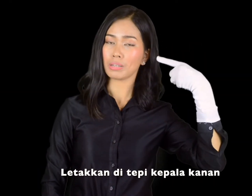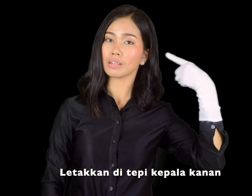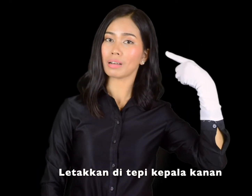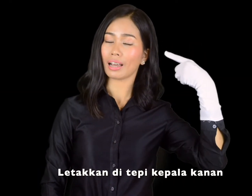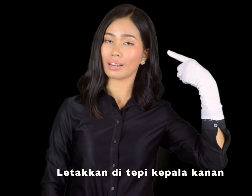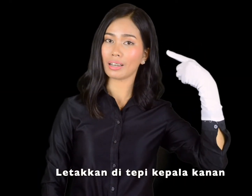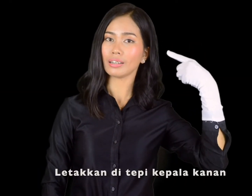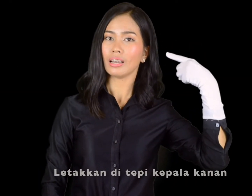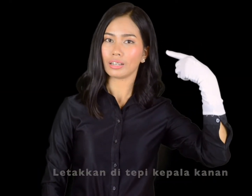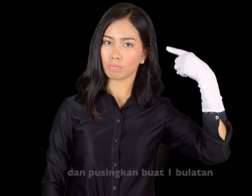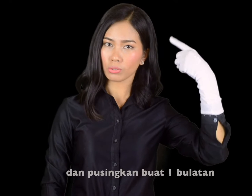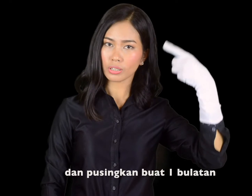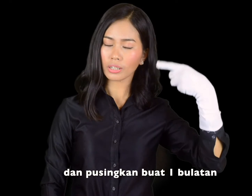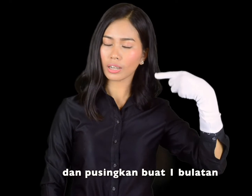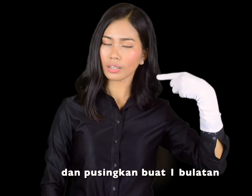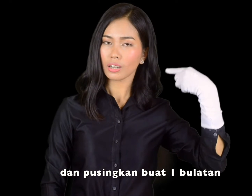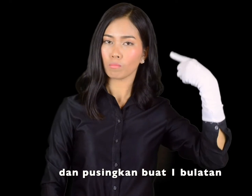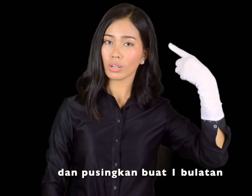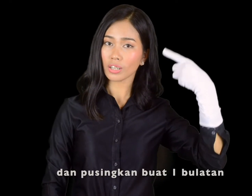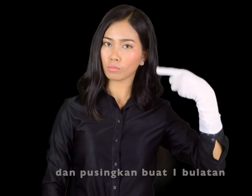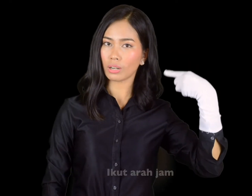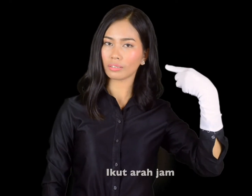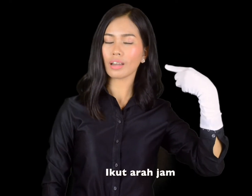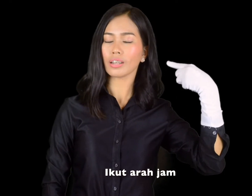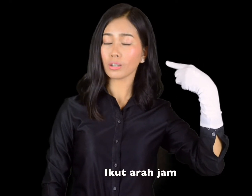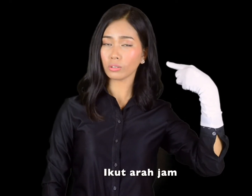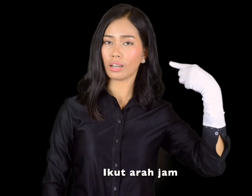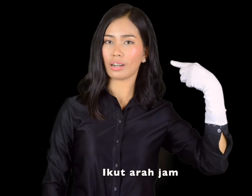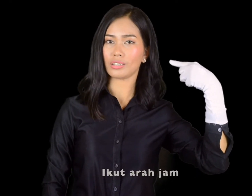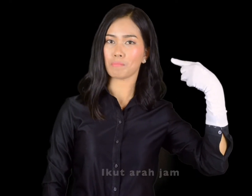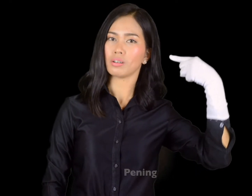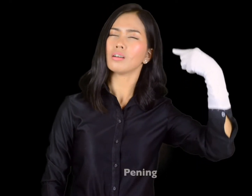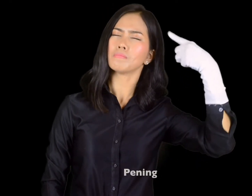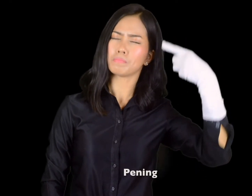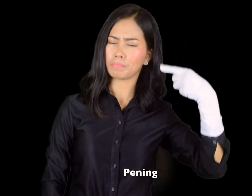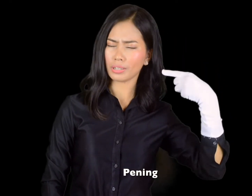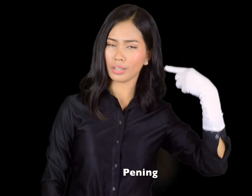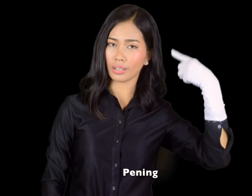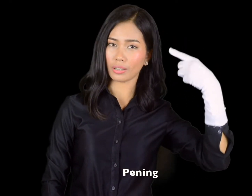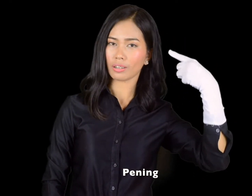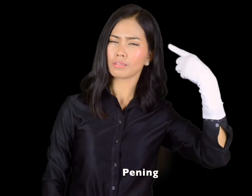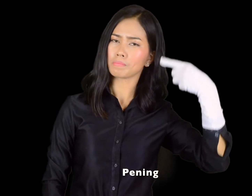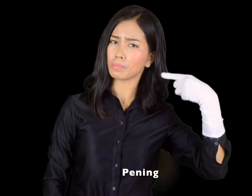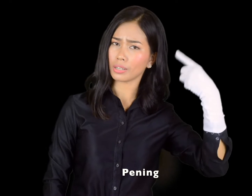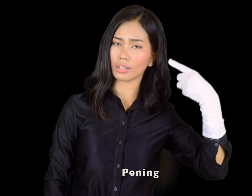kepala kanan, dan pusingkan buat satu bulatan, ikut arah jam. Pening. Pening.